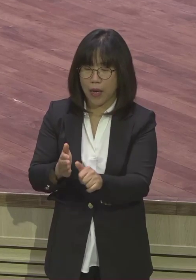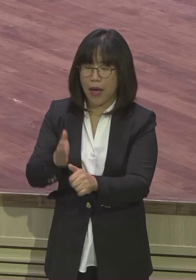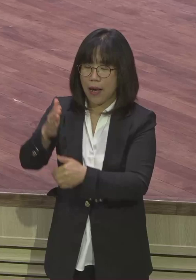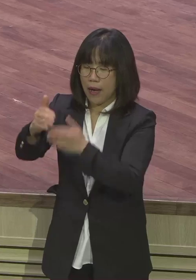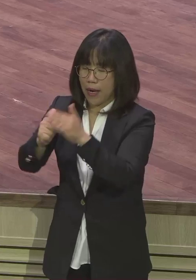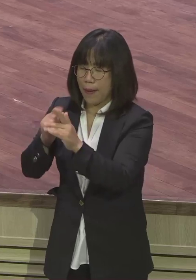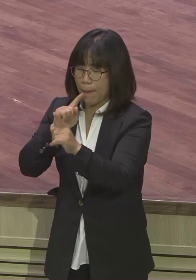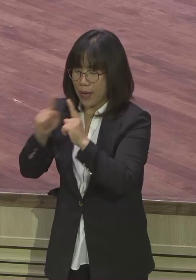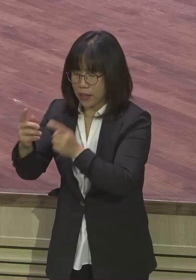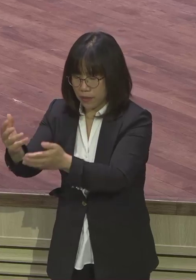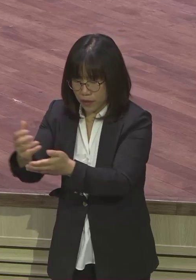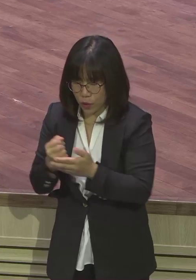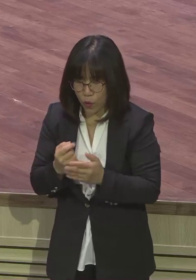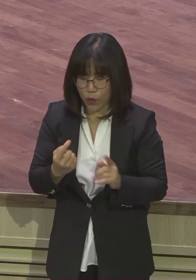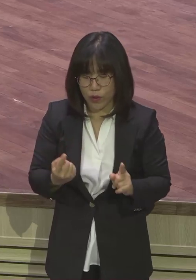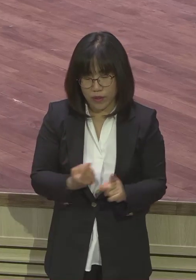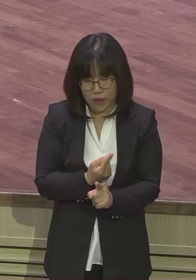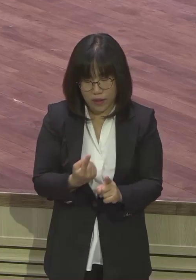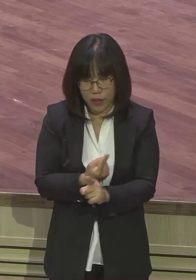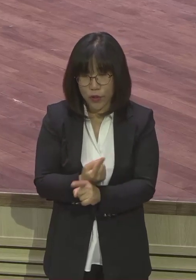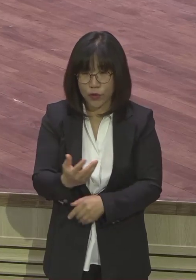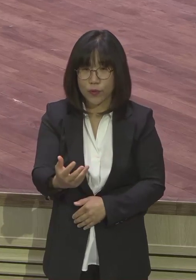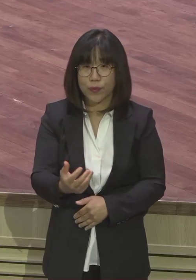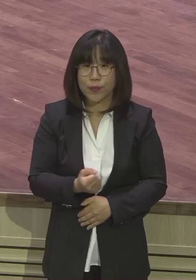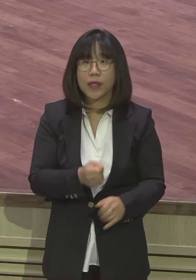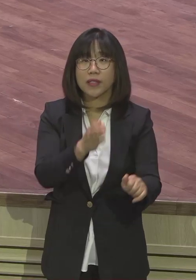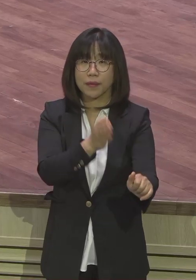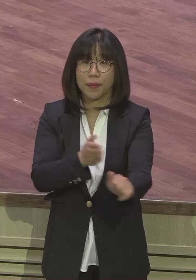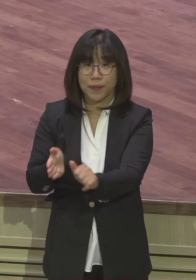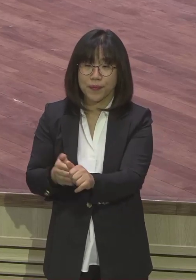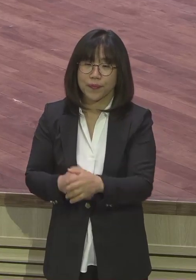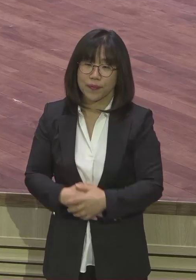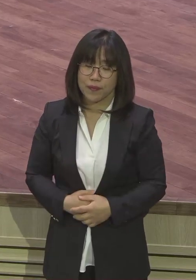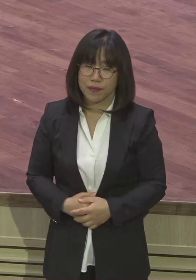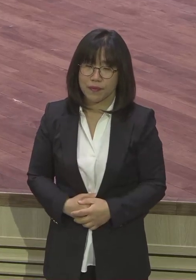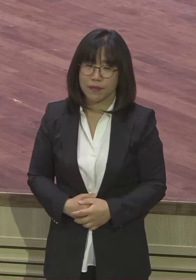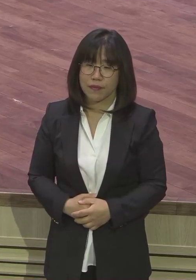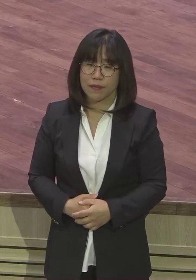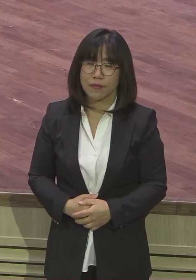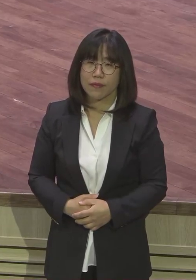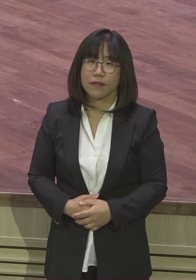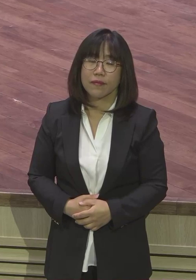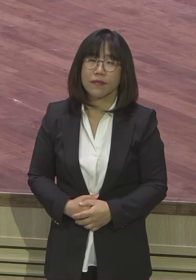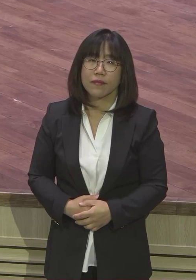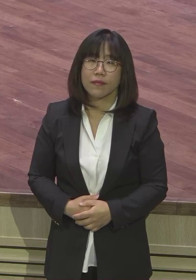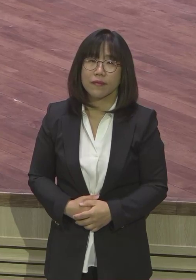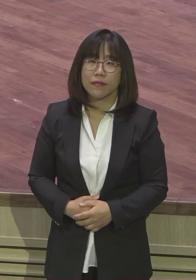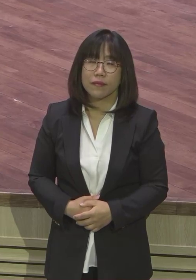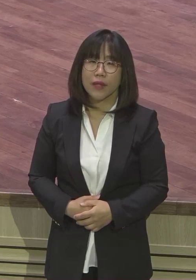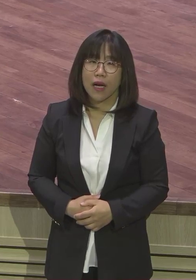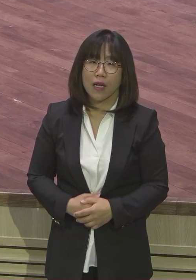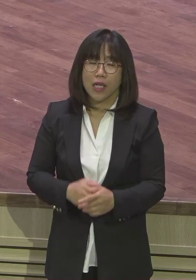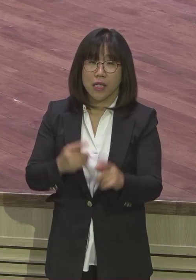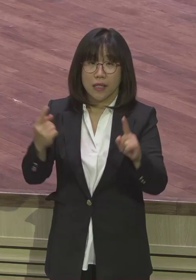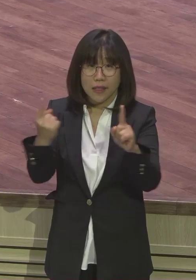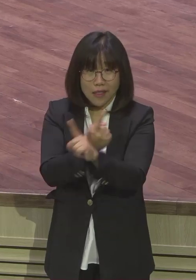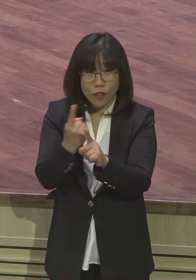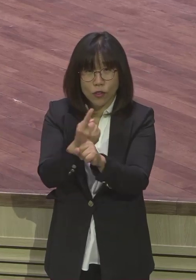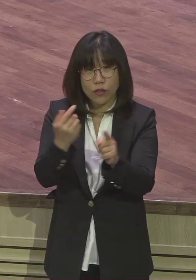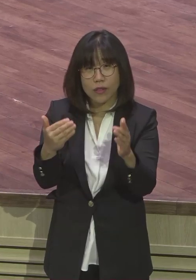말씀으로 여러분 치유를 받아야 돼요 그래야 여러분 당당하게 살 수 있어요 왜 여러분 그렇게 뭐 비굴하게 살 거예요